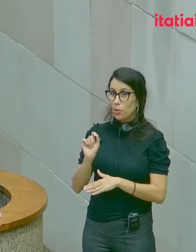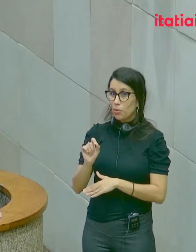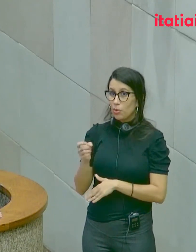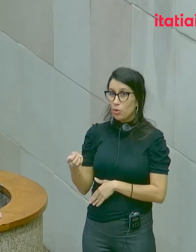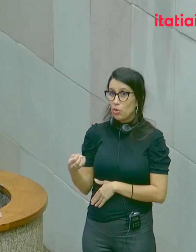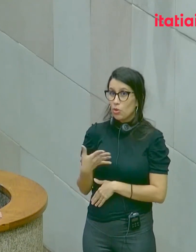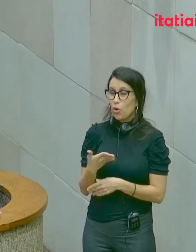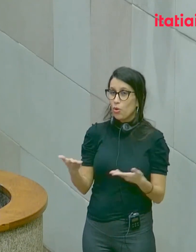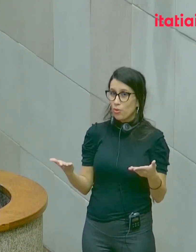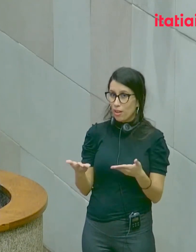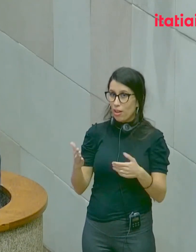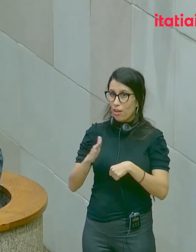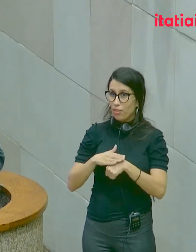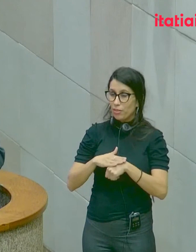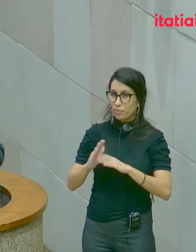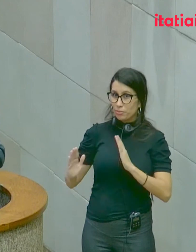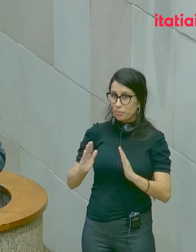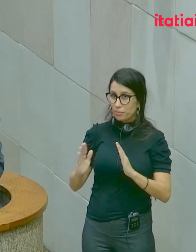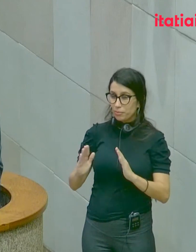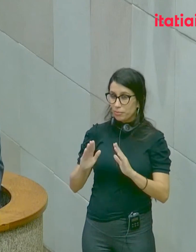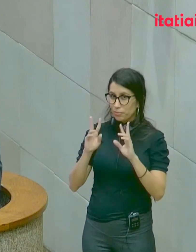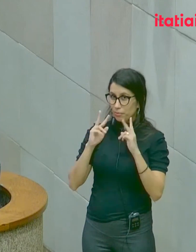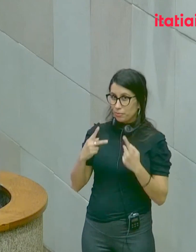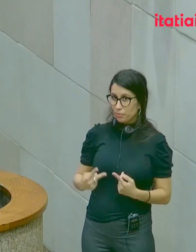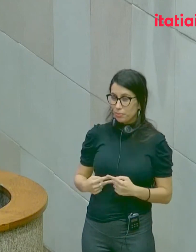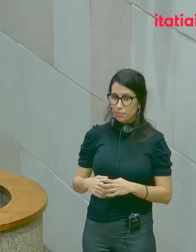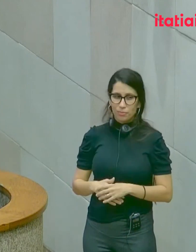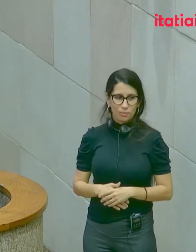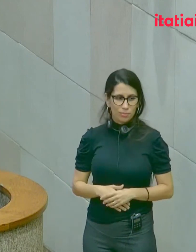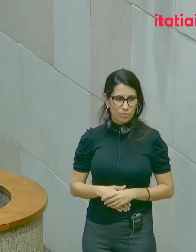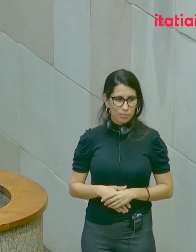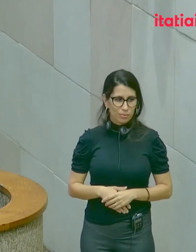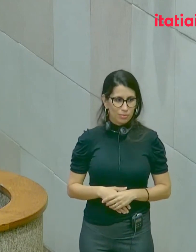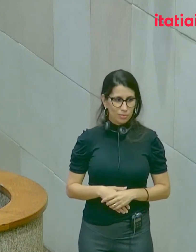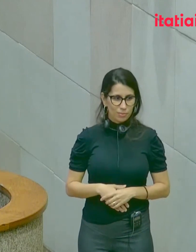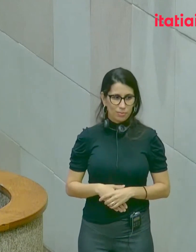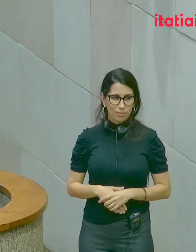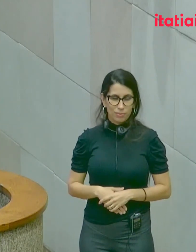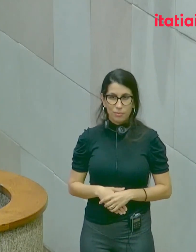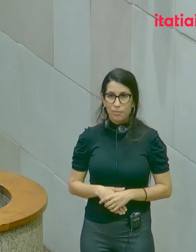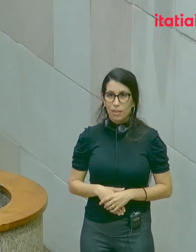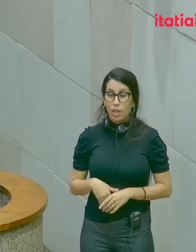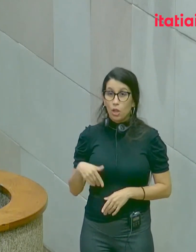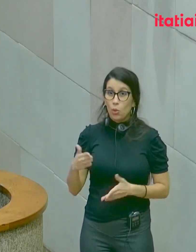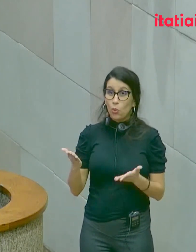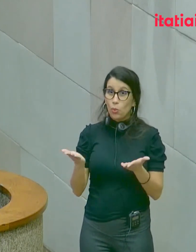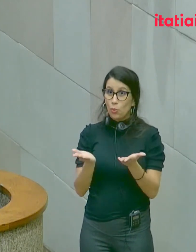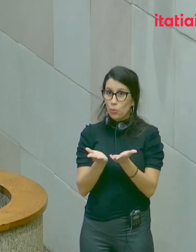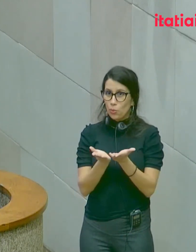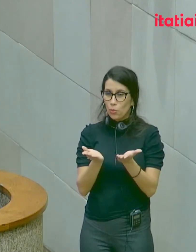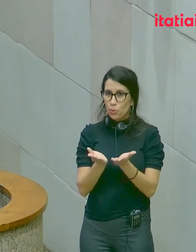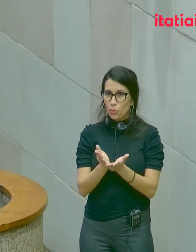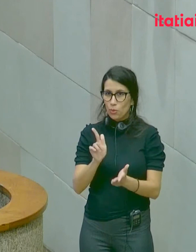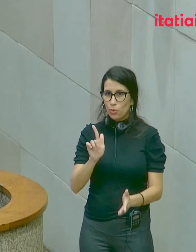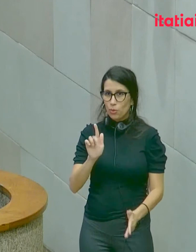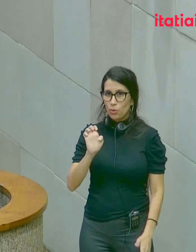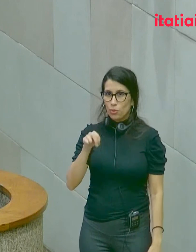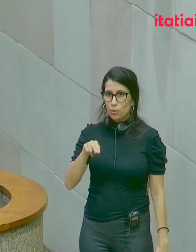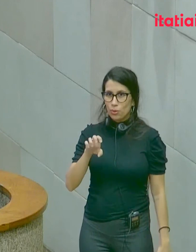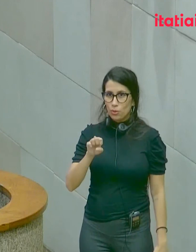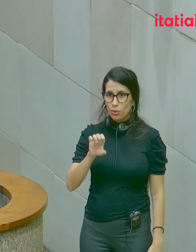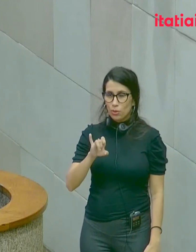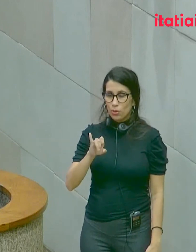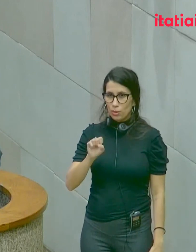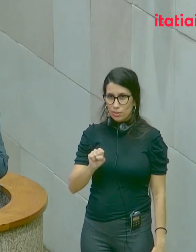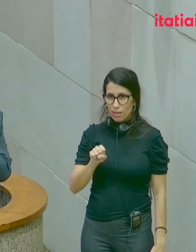na humanidade. Falei do livro do Gênesis na Bíblia, o primeiro, e finalizo